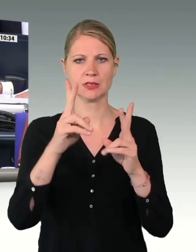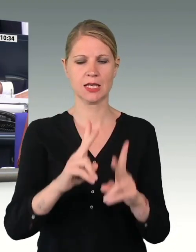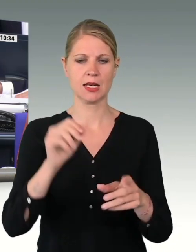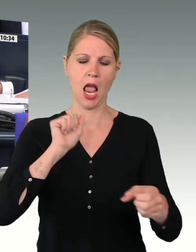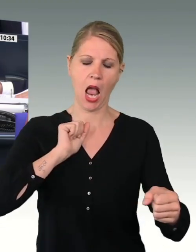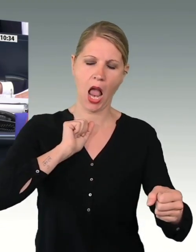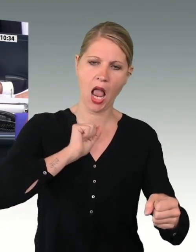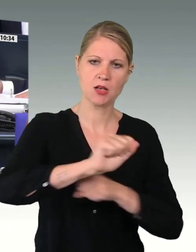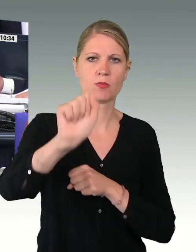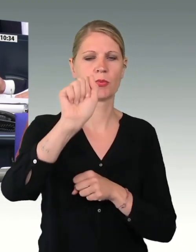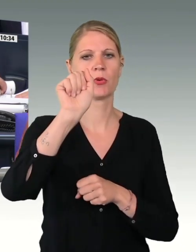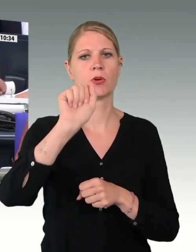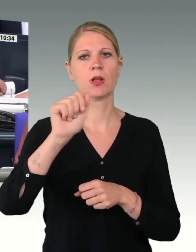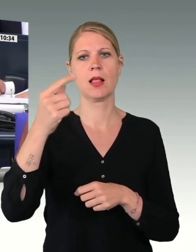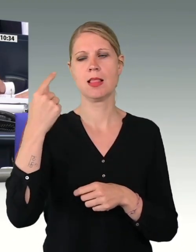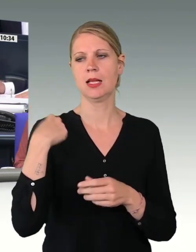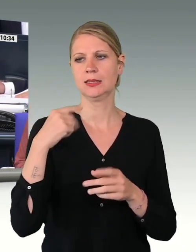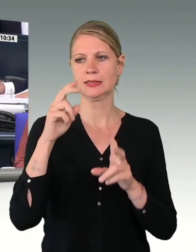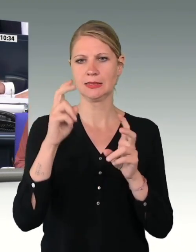letzten Sitzung erteilten Ordnungsruf.